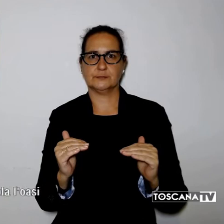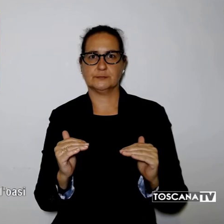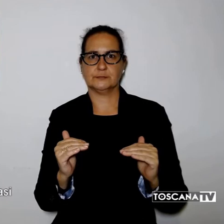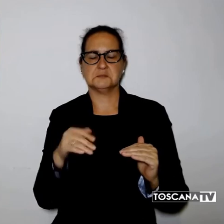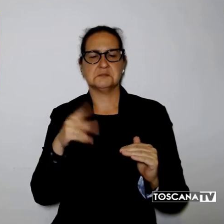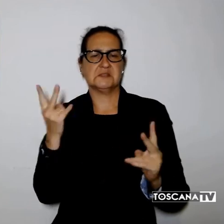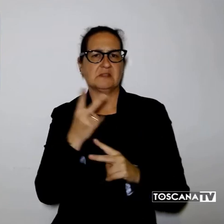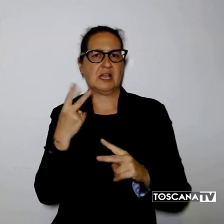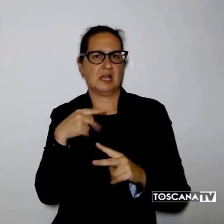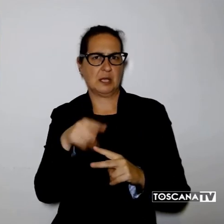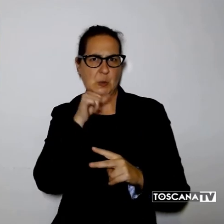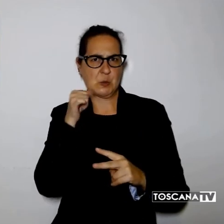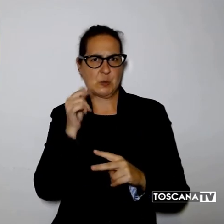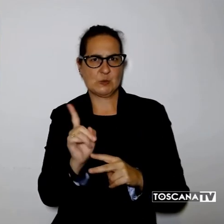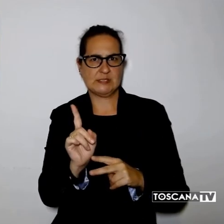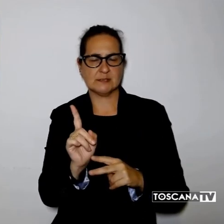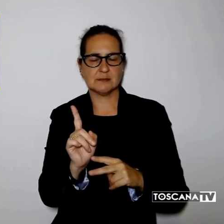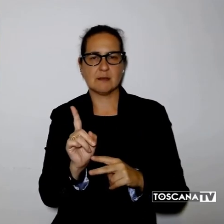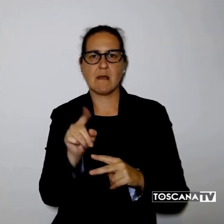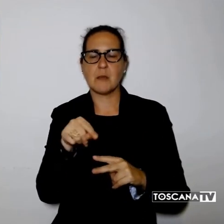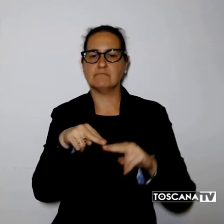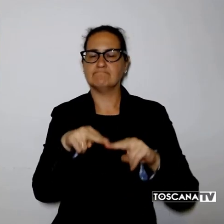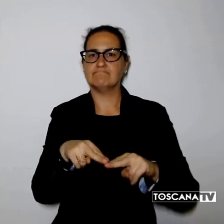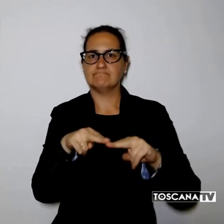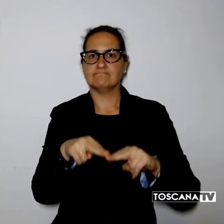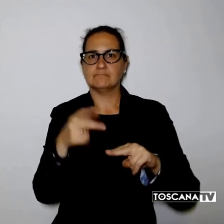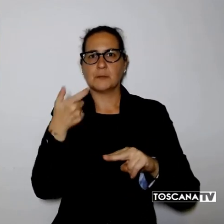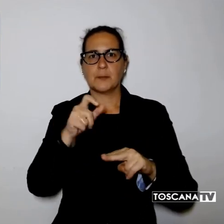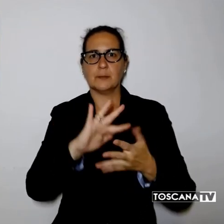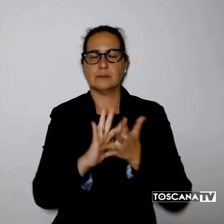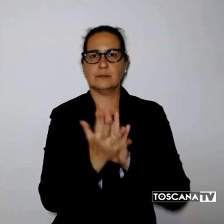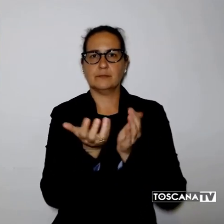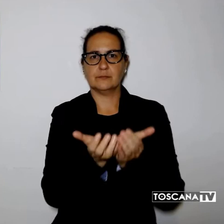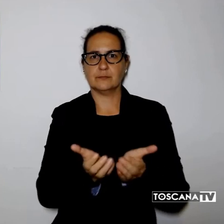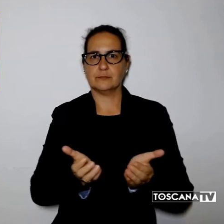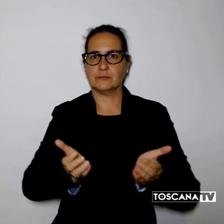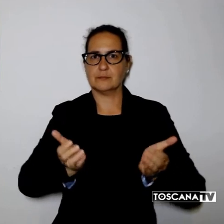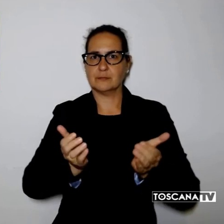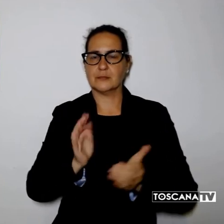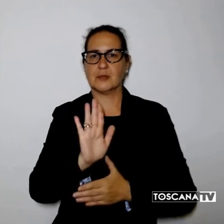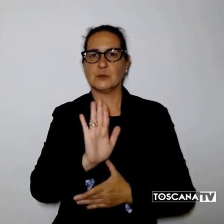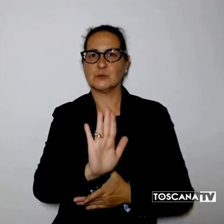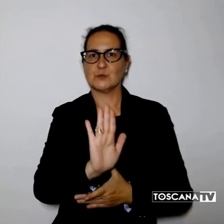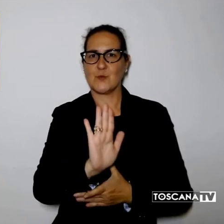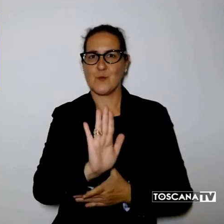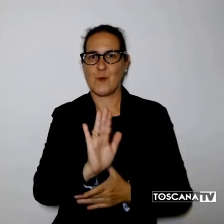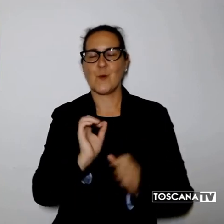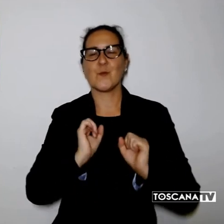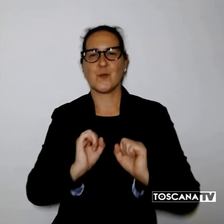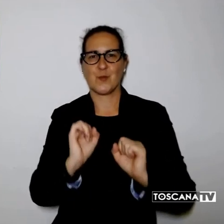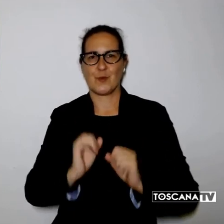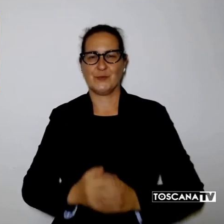anni ma è stato preservato proprio per trasformarsi in alloggio per l'avi fauna che popola l'oasi.